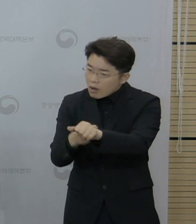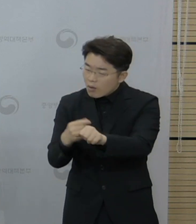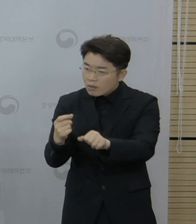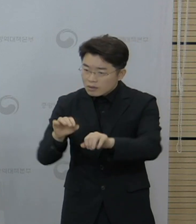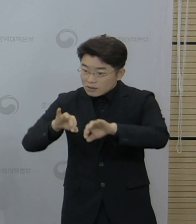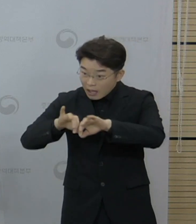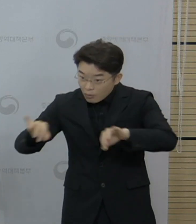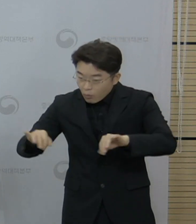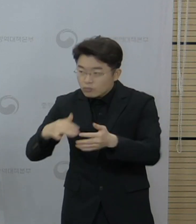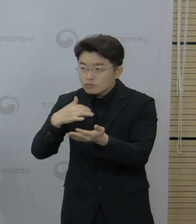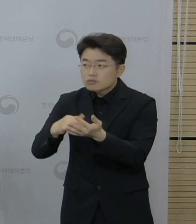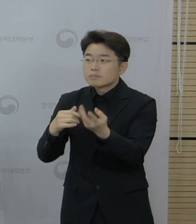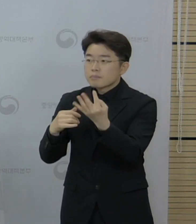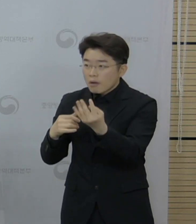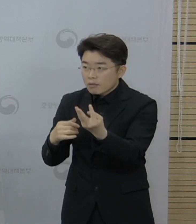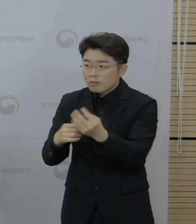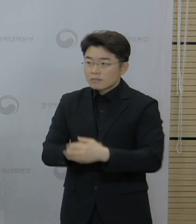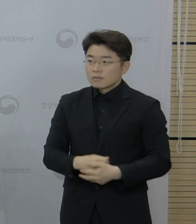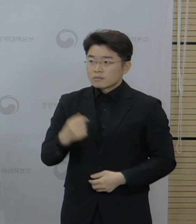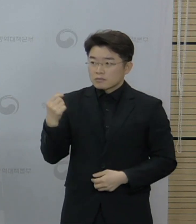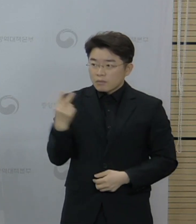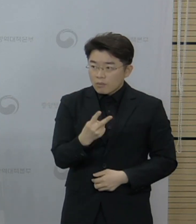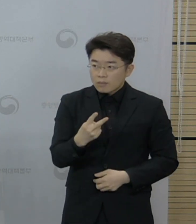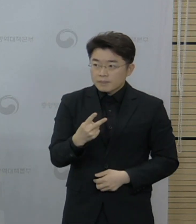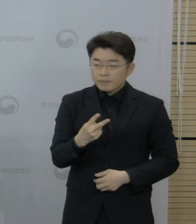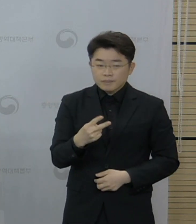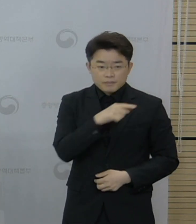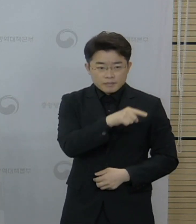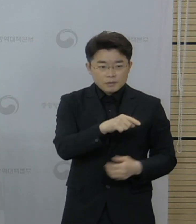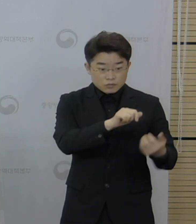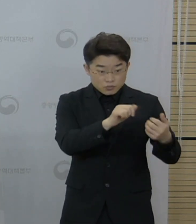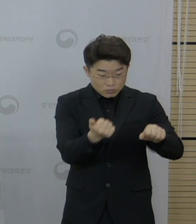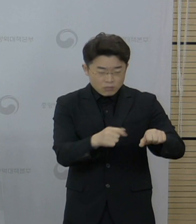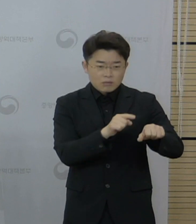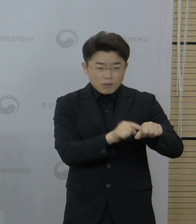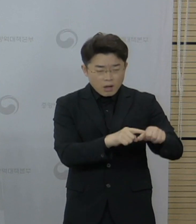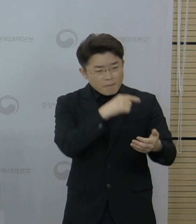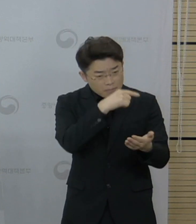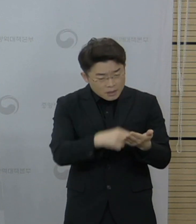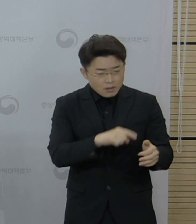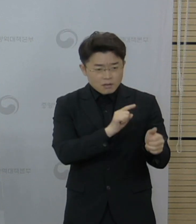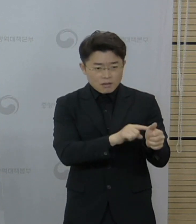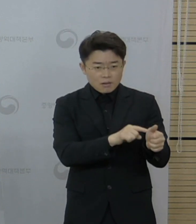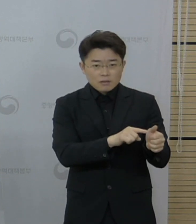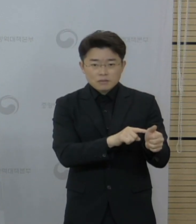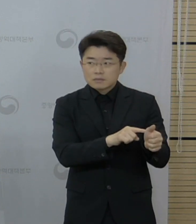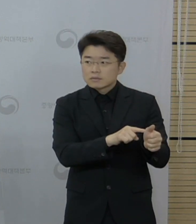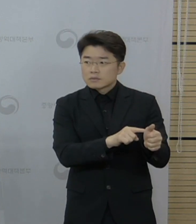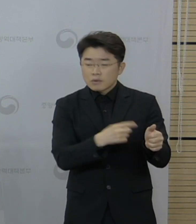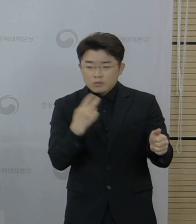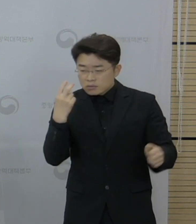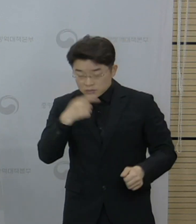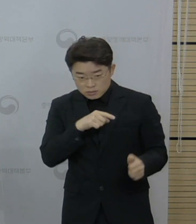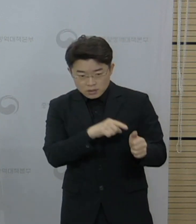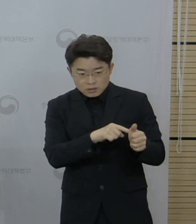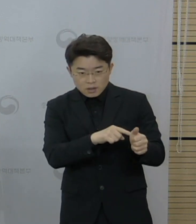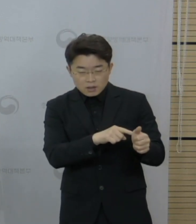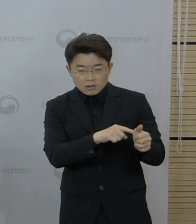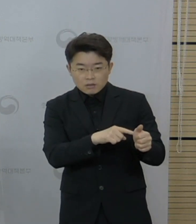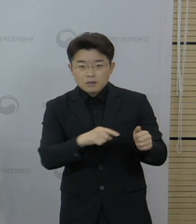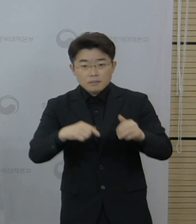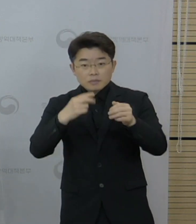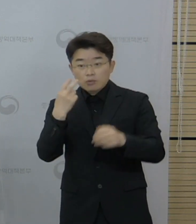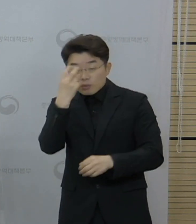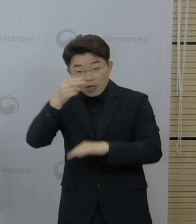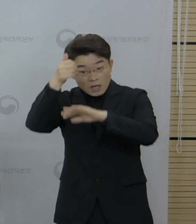결과에 대해서 지자체를 통해서 당사자나 가족에게 통보하고 세부사항이 있을 경우에 보건소를 통해서 대응하고 있다